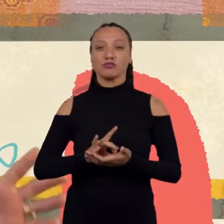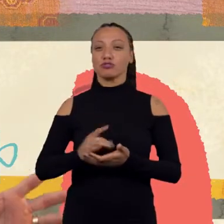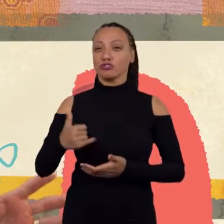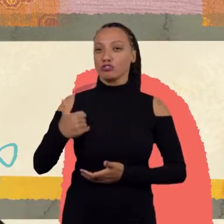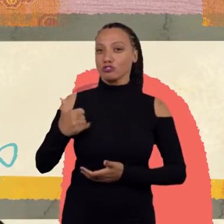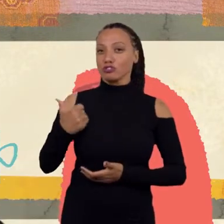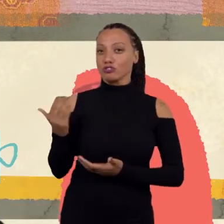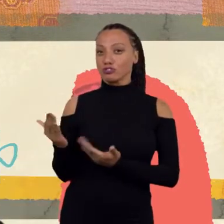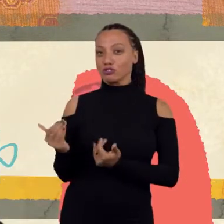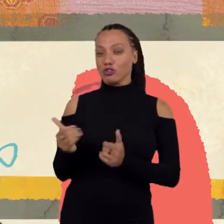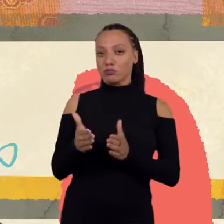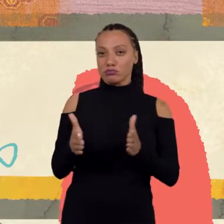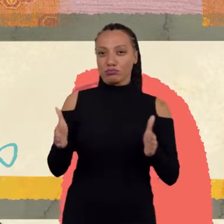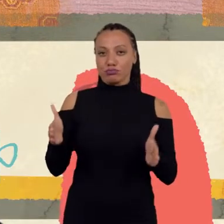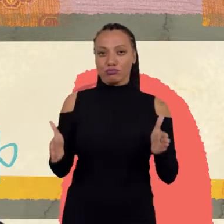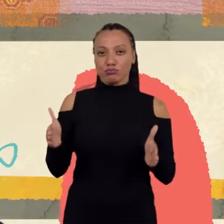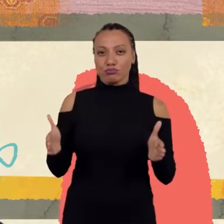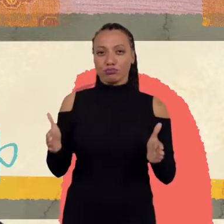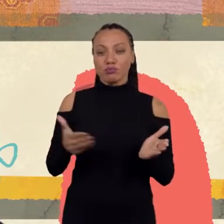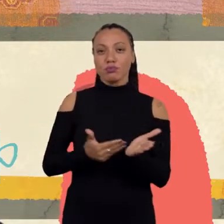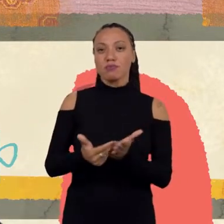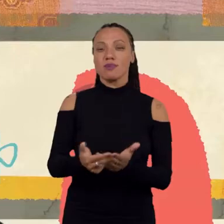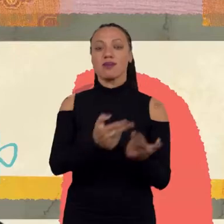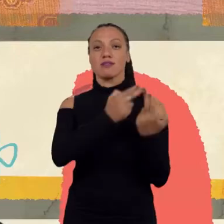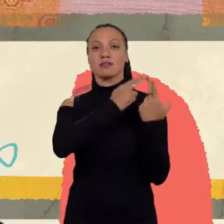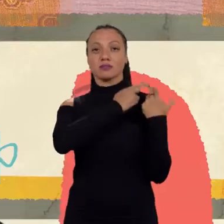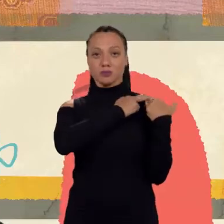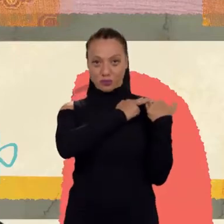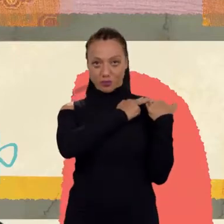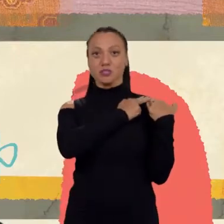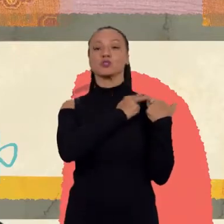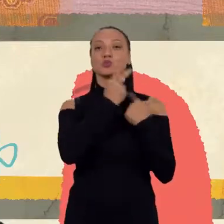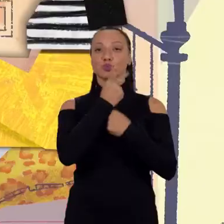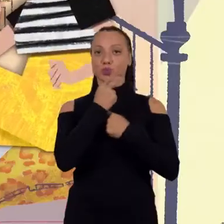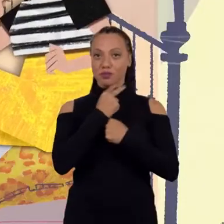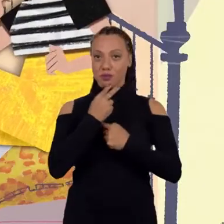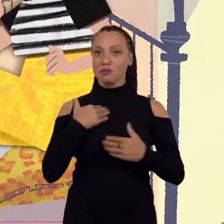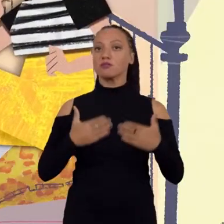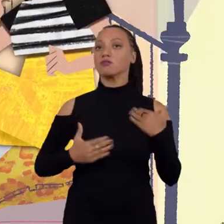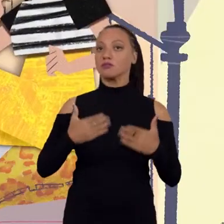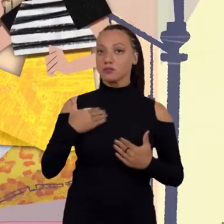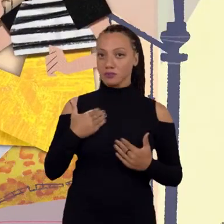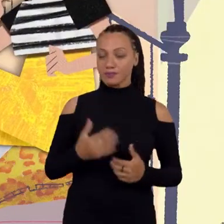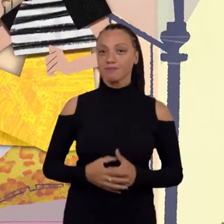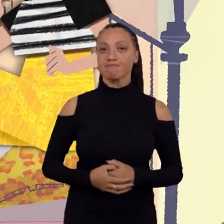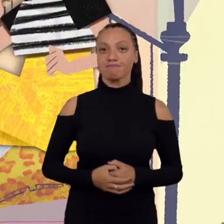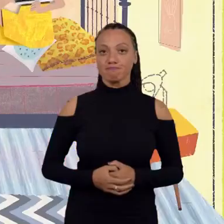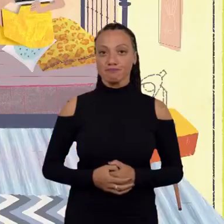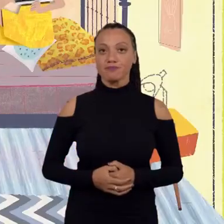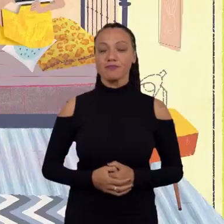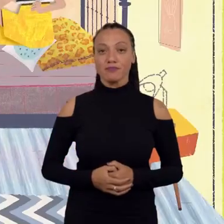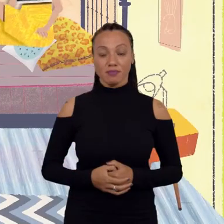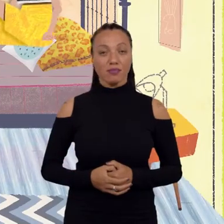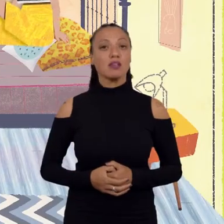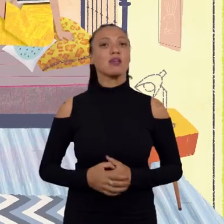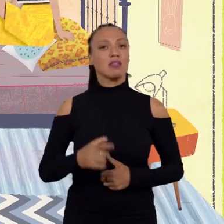da vida, ele começa a assumir responsabilidade pelo seu autocuidado. Aham. E apesar de existirem leis que